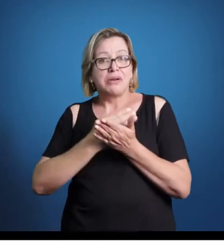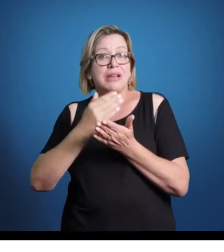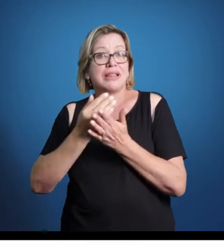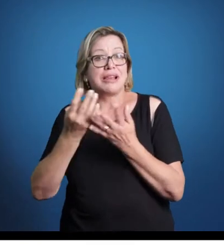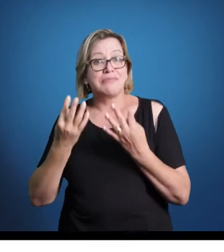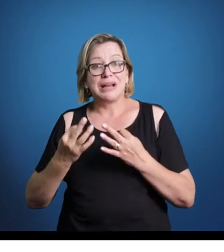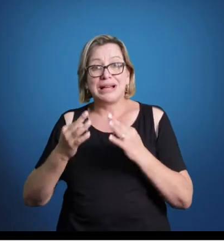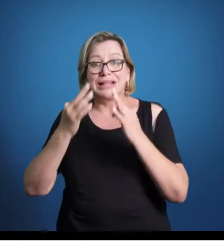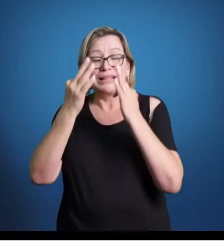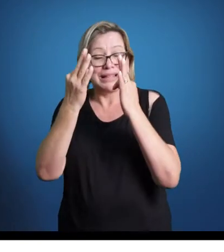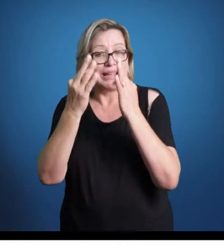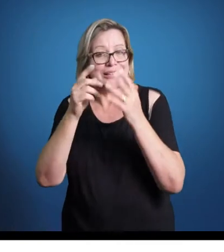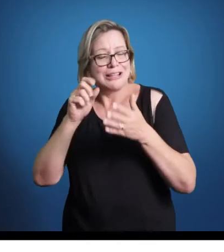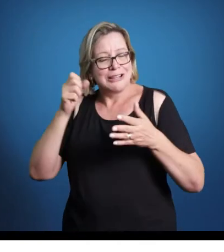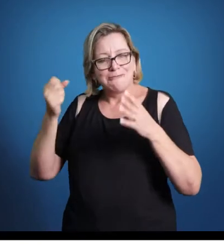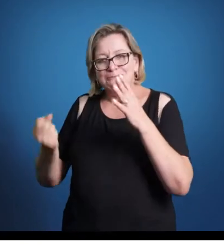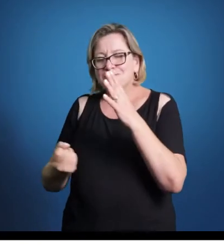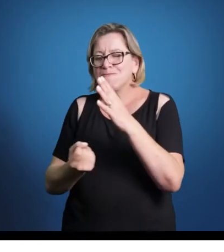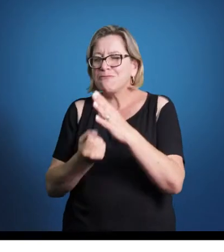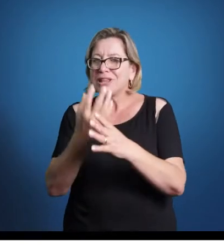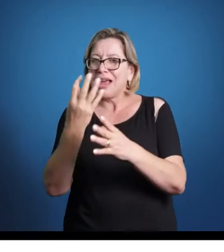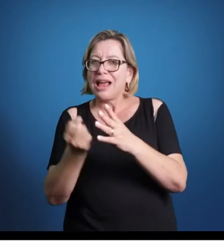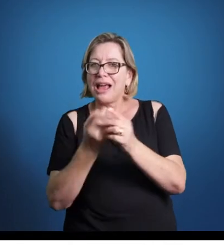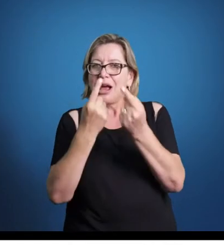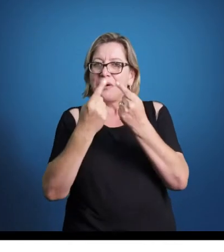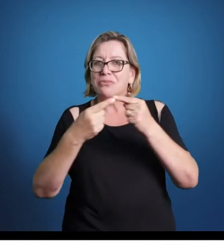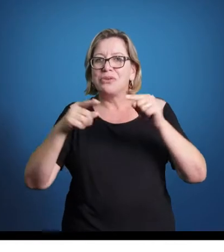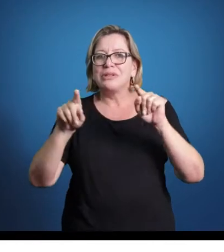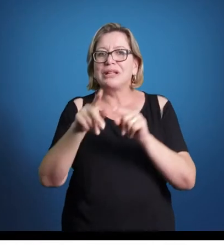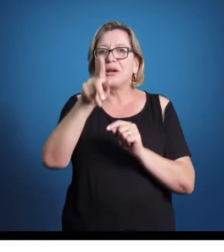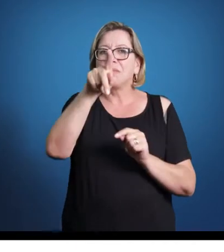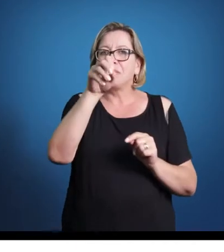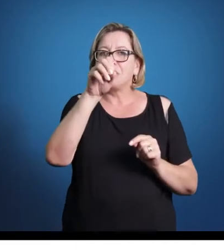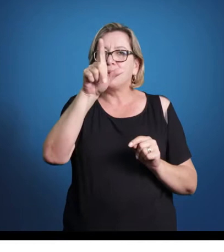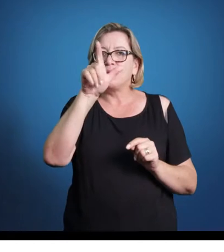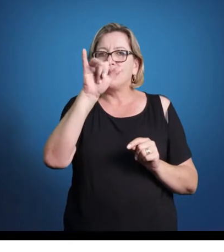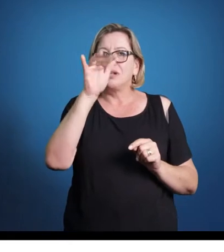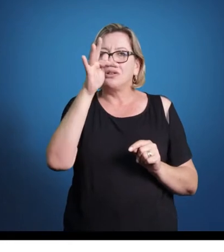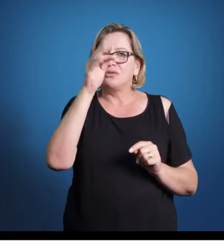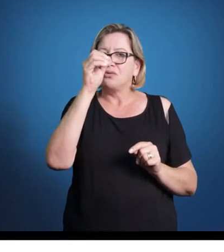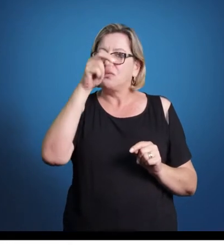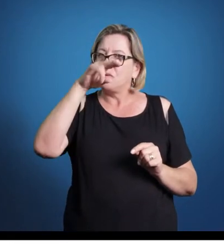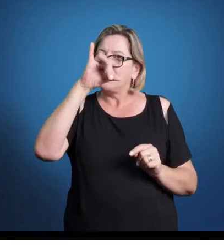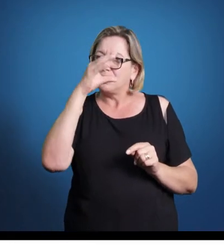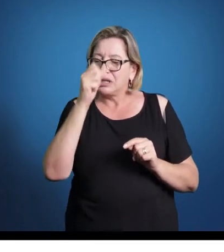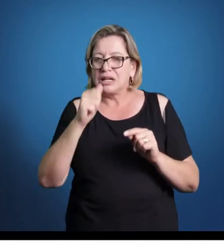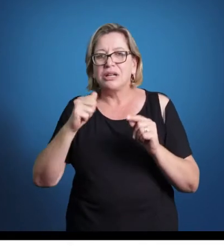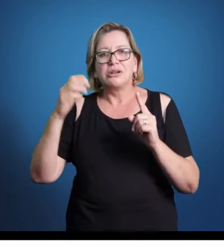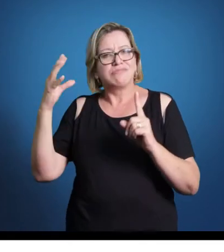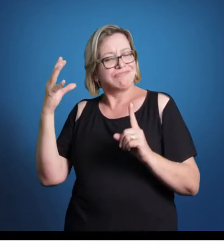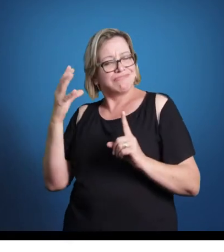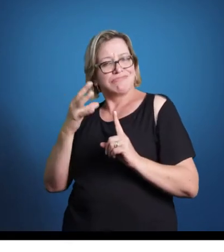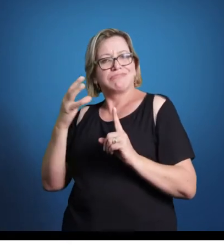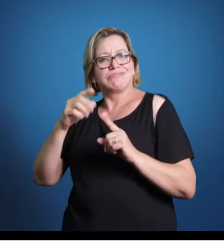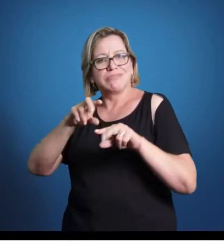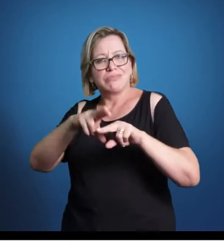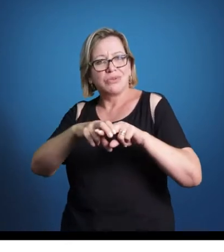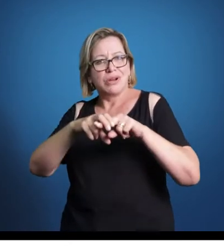de composição polifônica, e, em consequência dessa técnica e desse movimento, a música renascentista